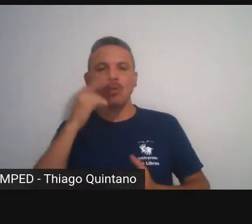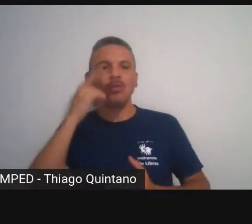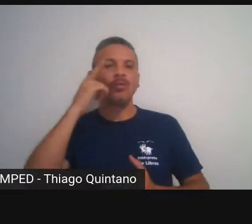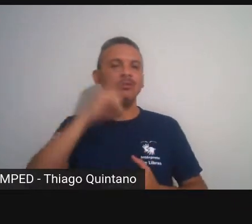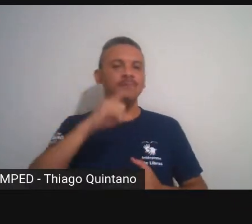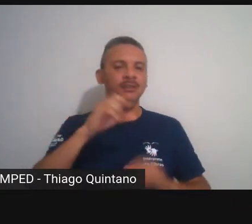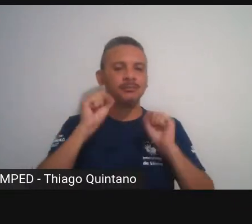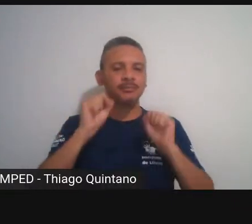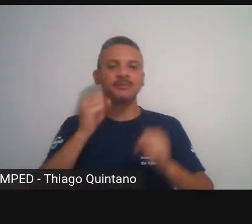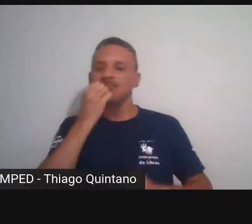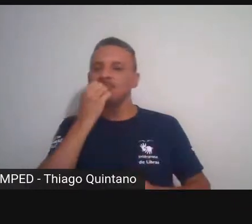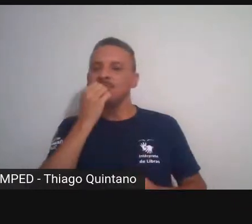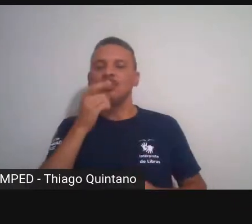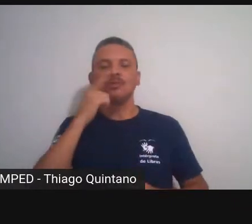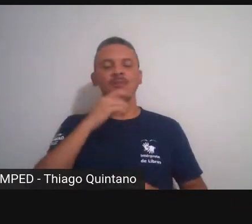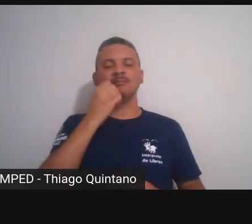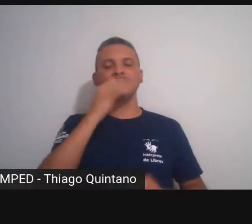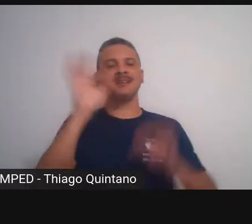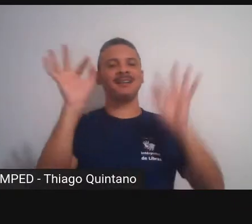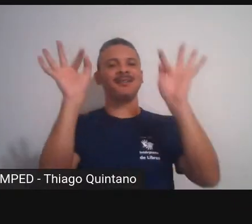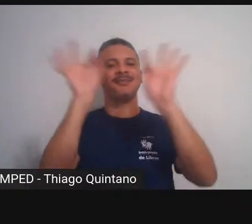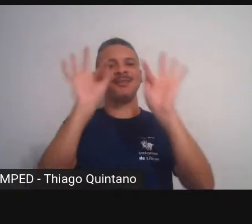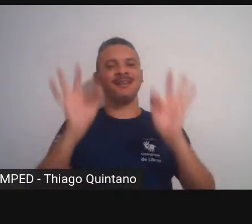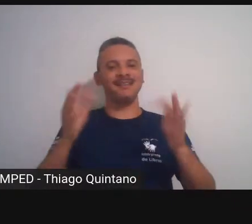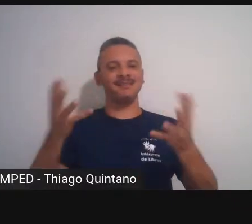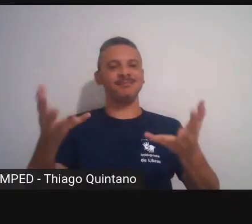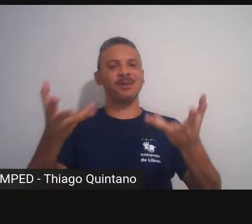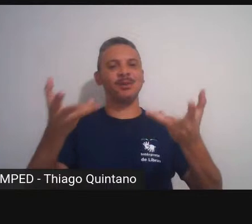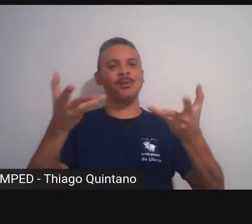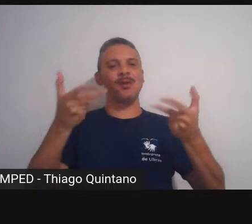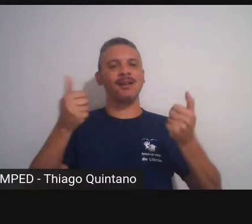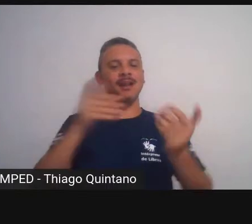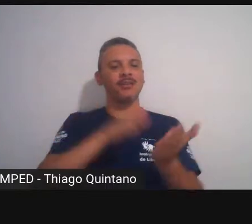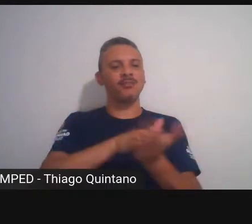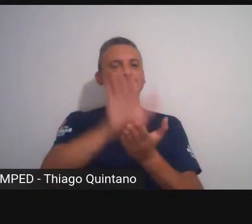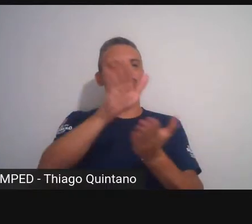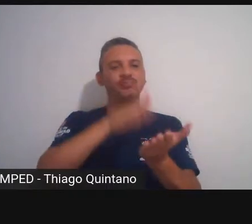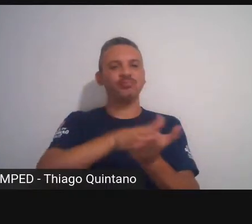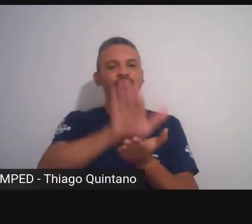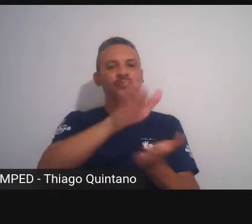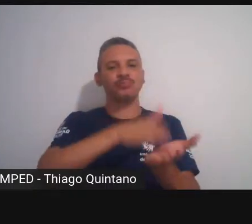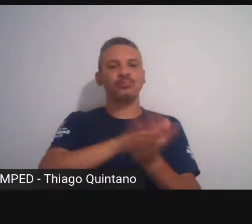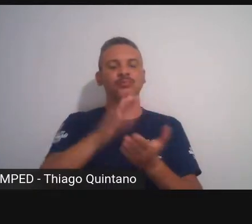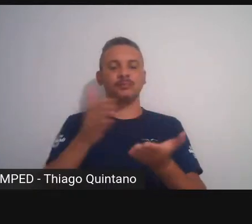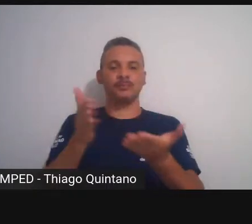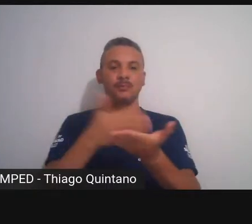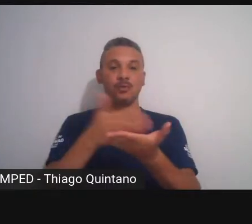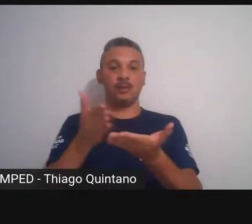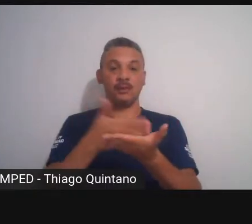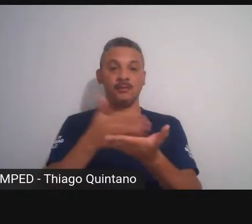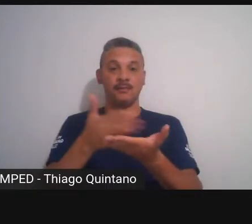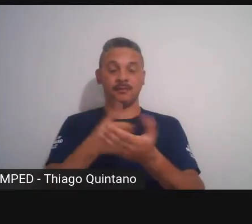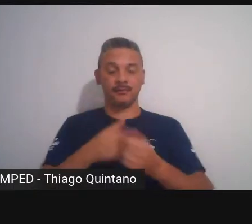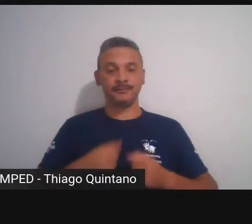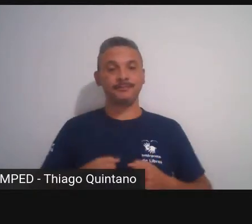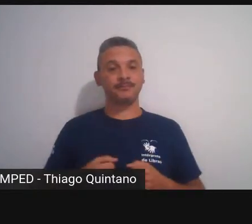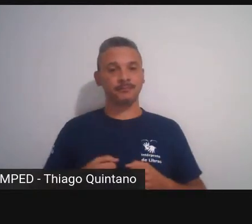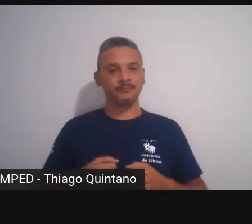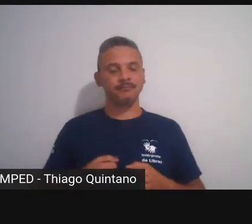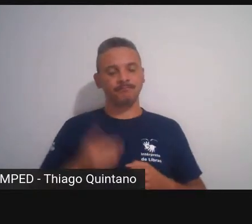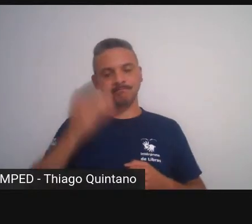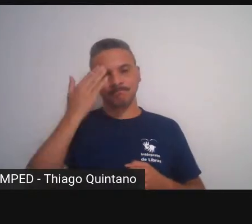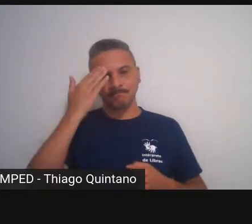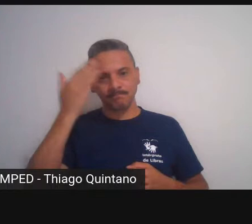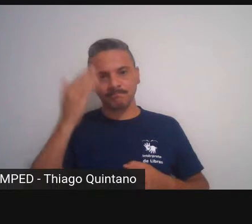foi muito bom eu fiquei muito muito feliz com a qualidade da impressão desse livro logicamente agradecer